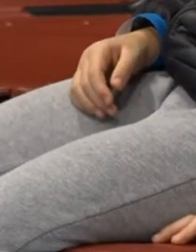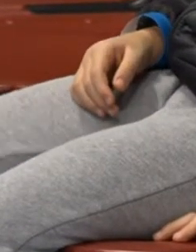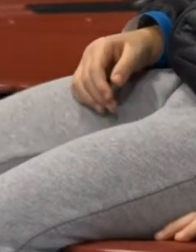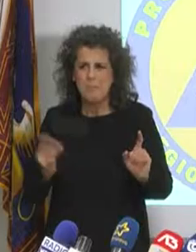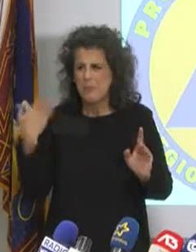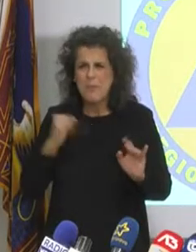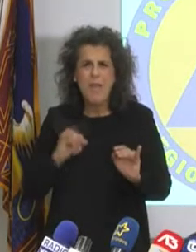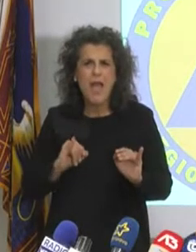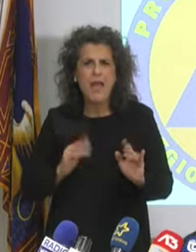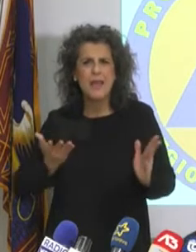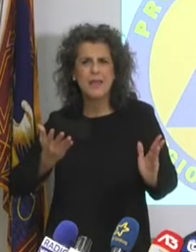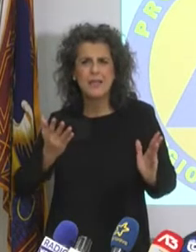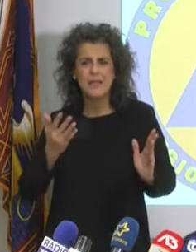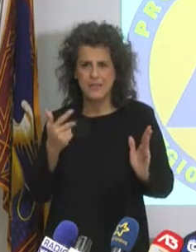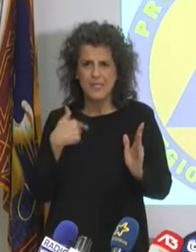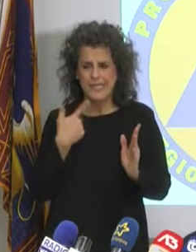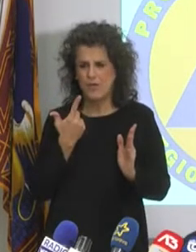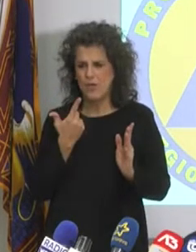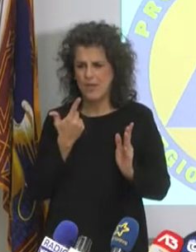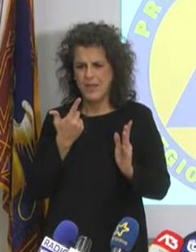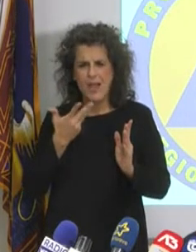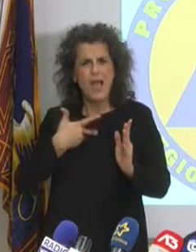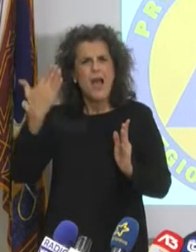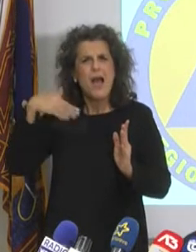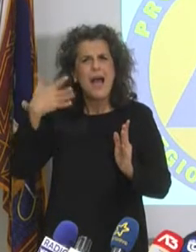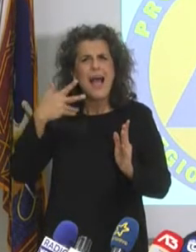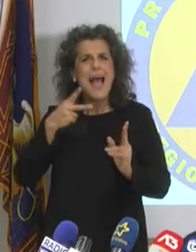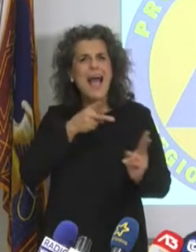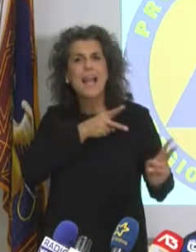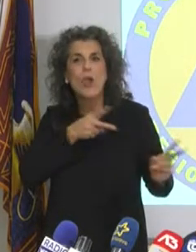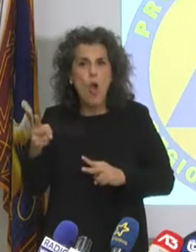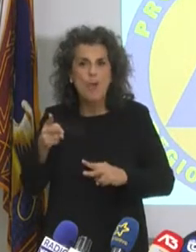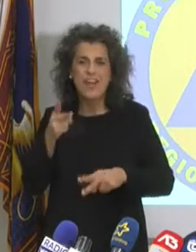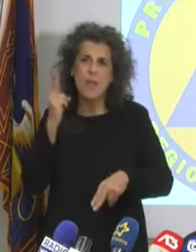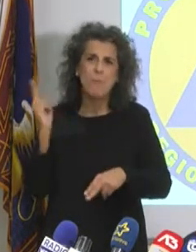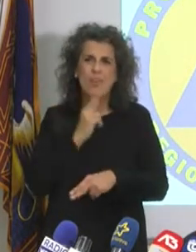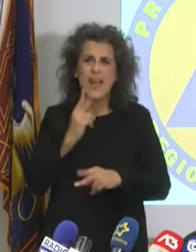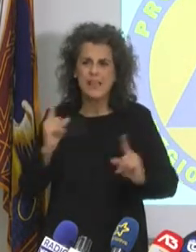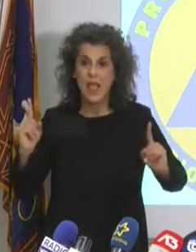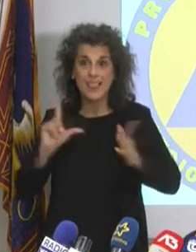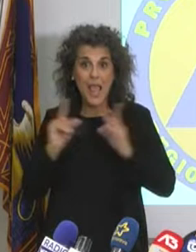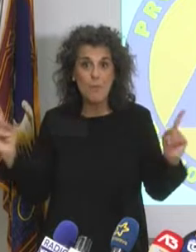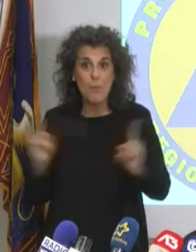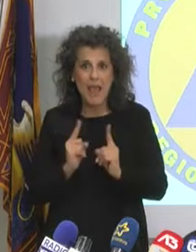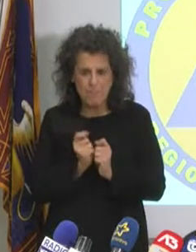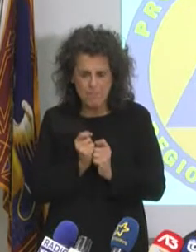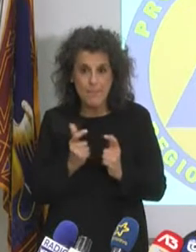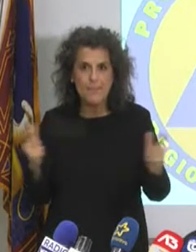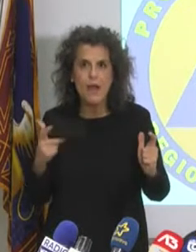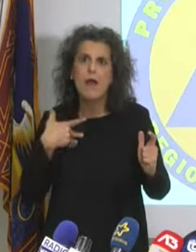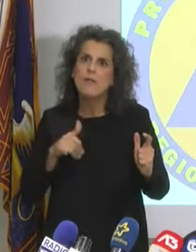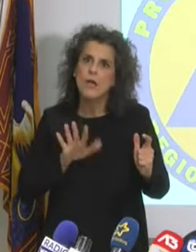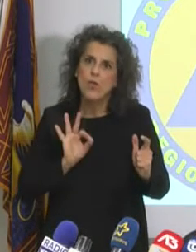anche il Veneto. Noi abbiamo avuto una concentrazione di ricoveri e di mortalità su un brevissimo periodo, cosa che altri non hanno avuto.